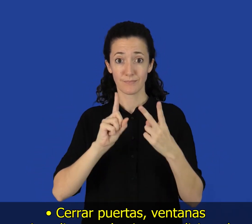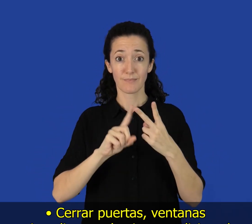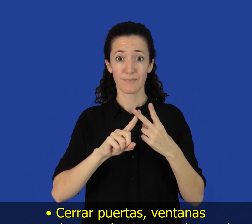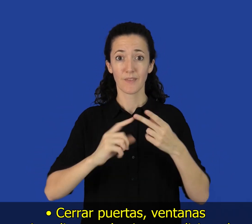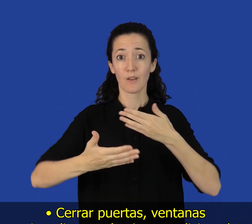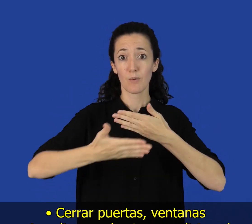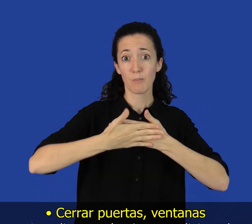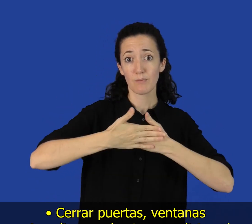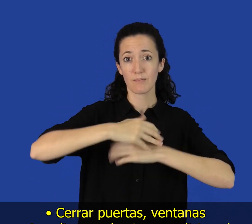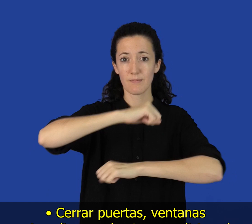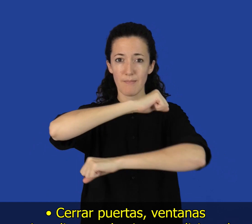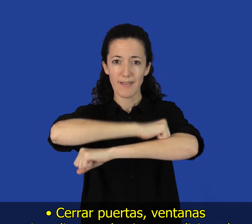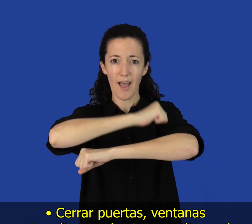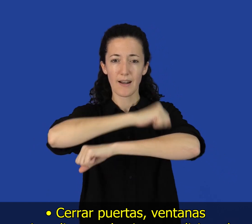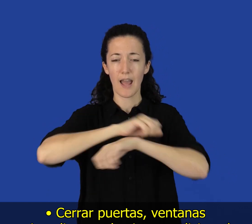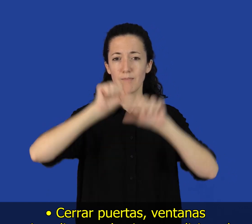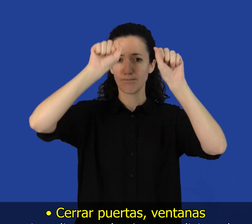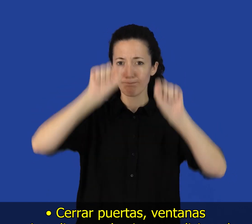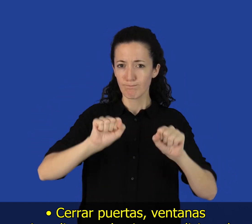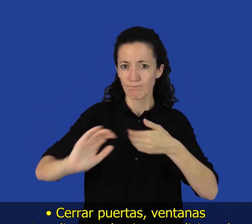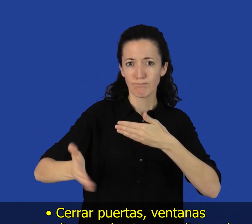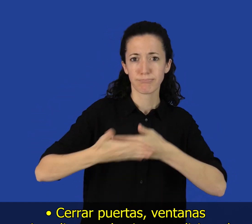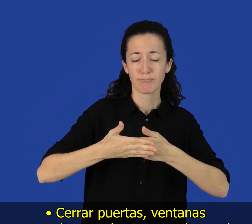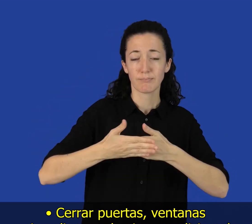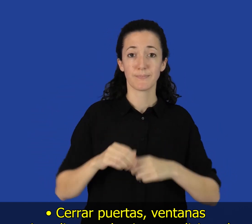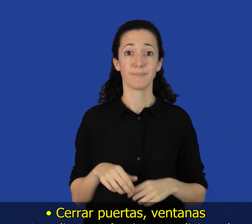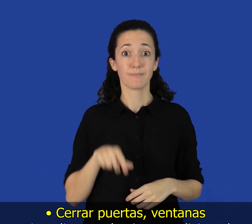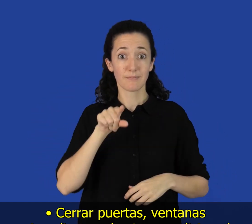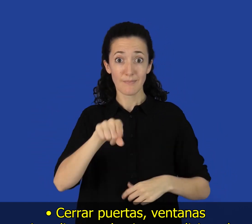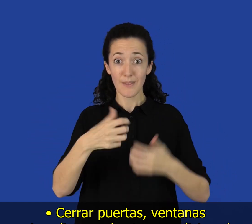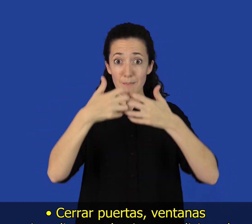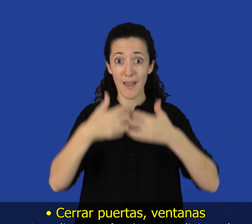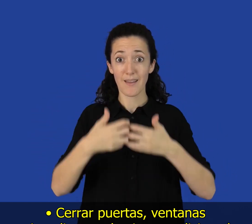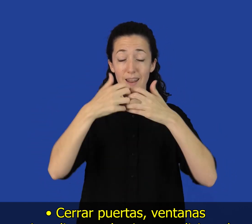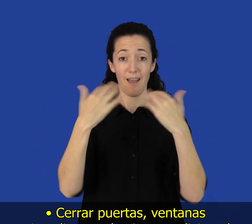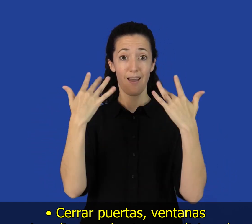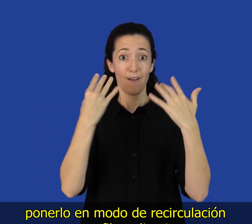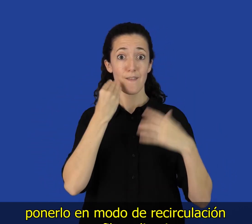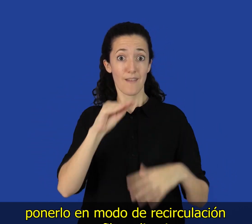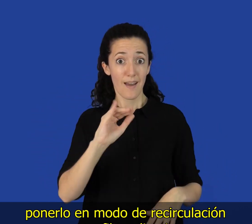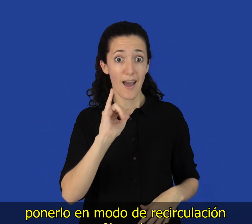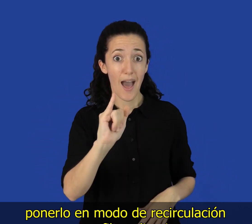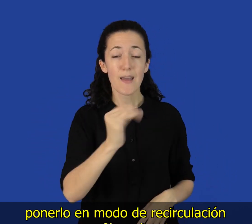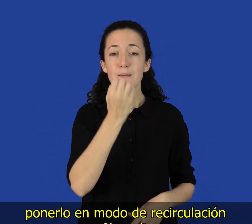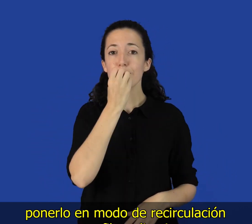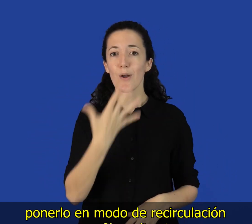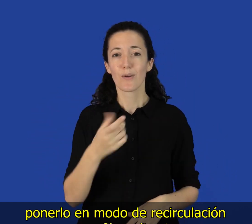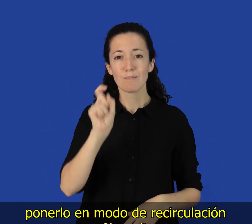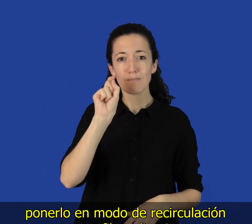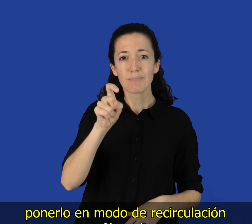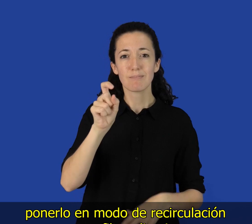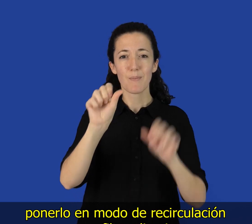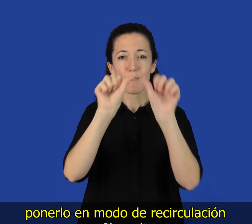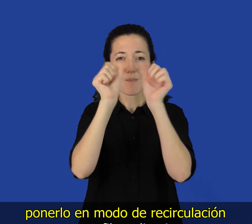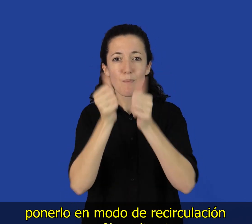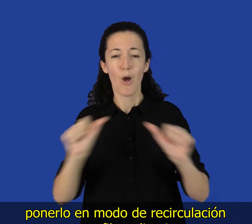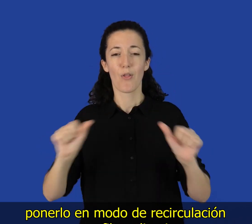Cerrar puertas, ventanas y si se dispone de aire acondicionado, ponerlo en modo de recirculación y con filtros limpios.